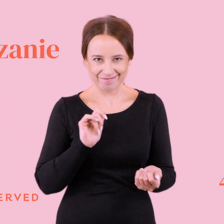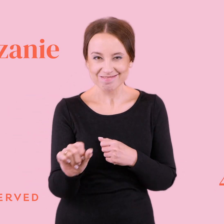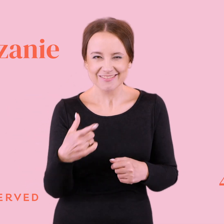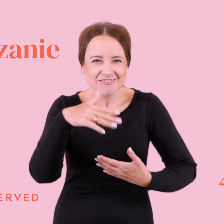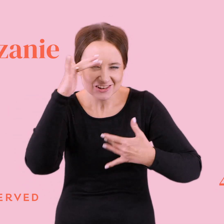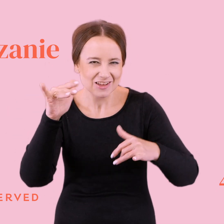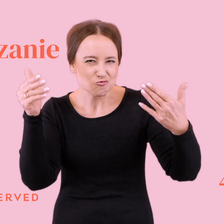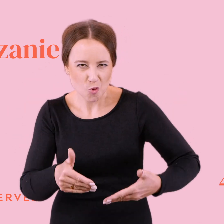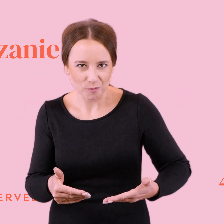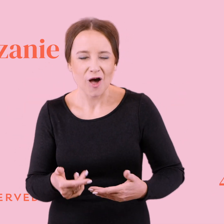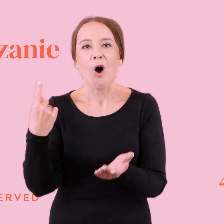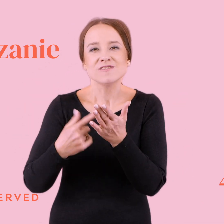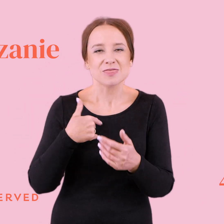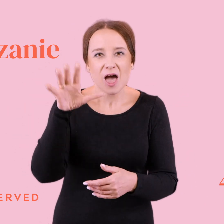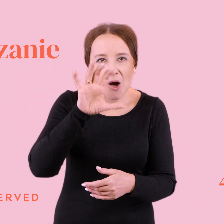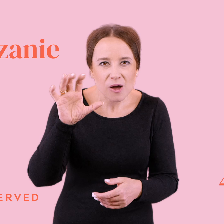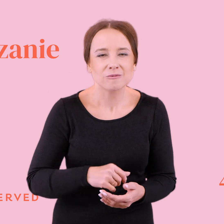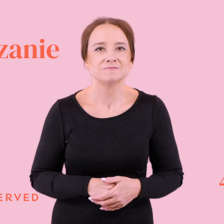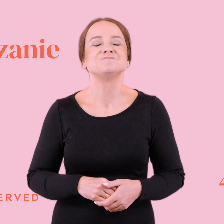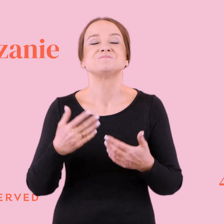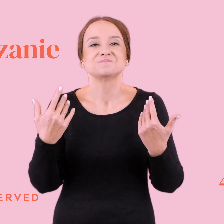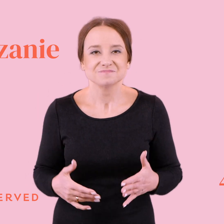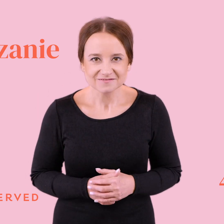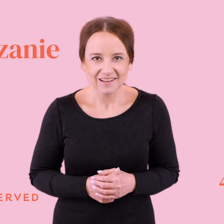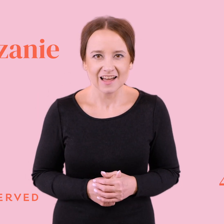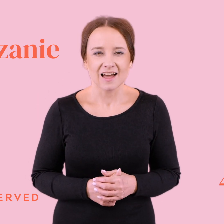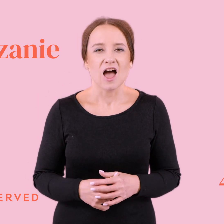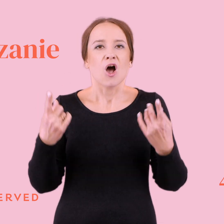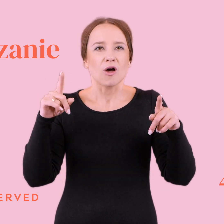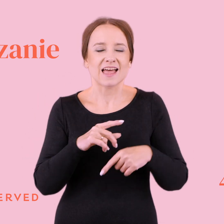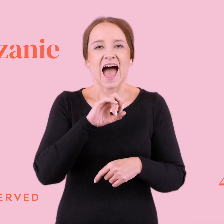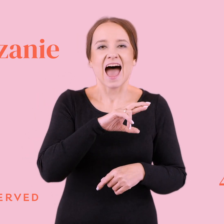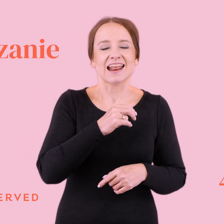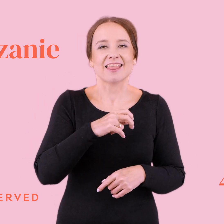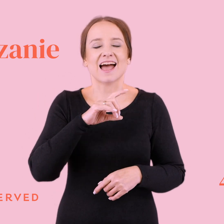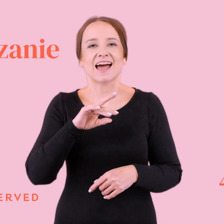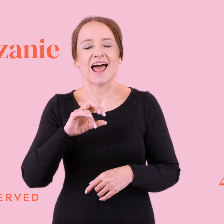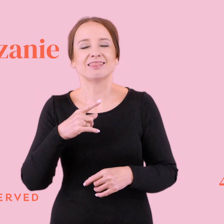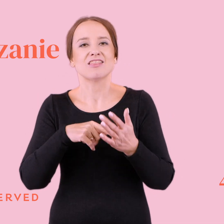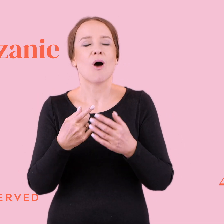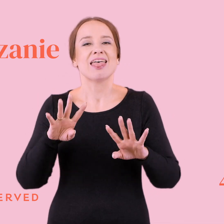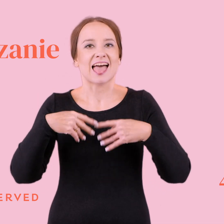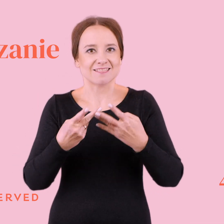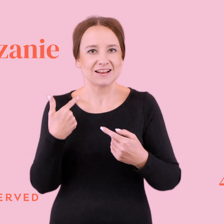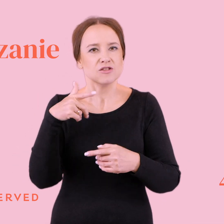wiecie, w jakimś klubie. W ogóle ostatnio oglądałam, słuchajcie kochali, ostatnio ten koncert Ariana Grande na Netflixie i ona tam robi takie coś,